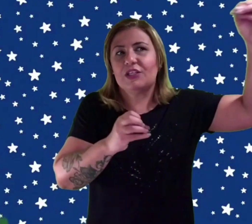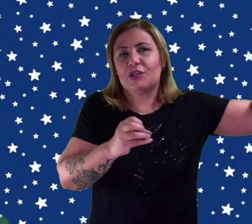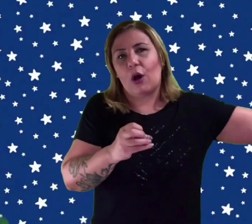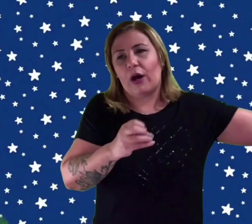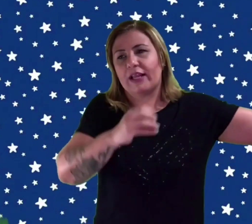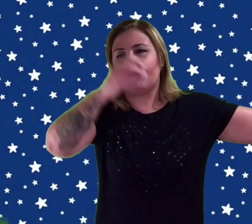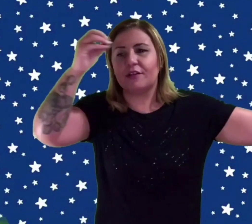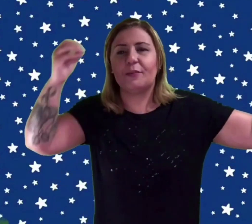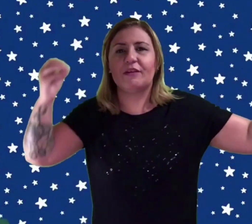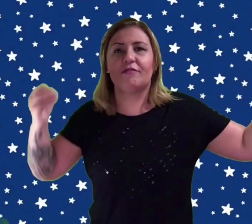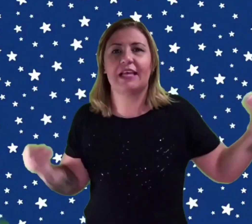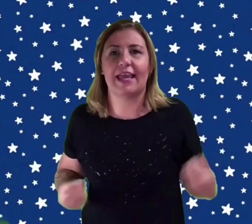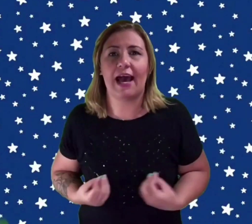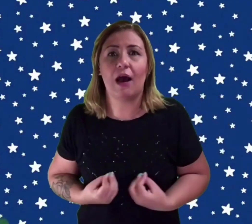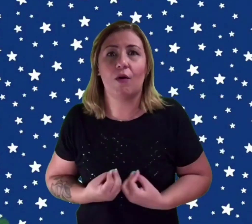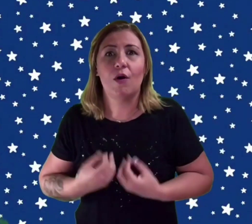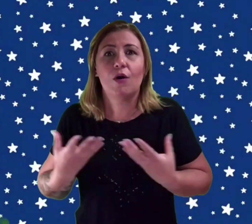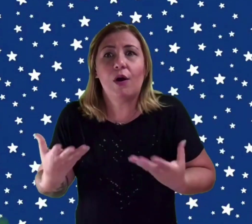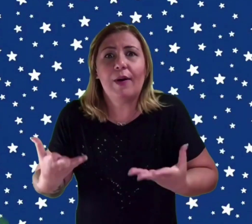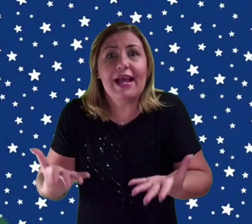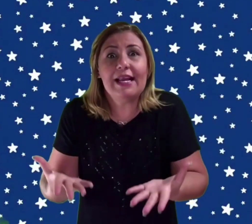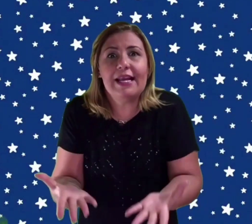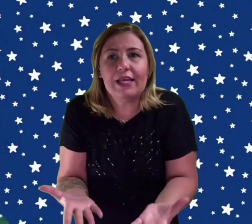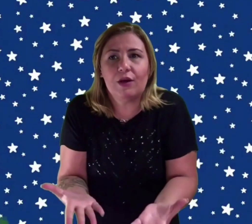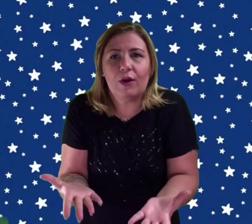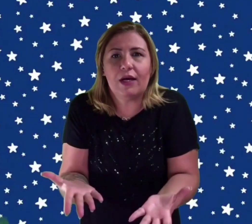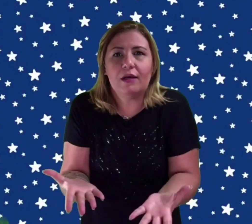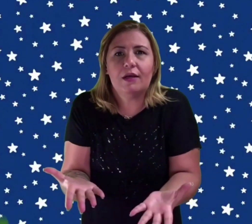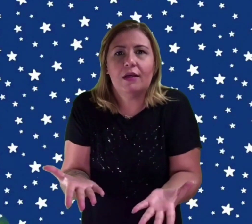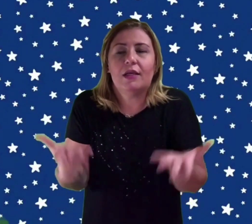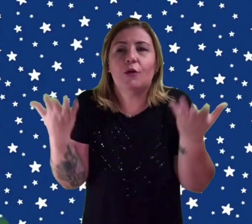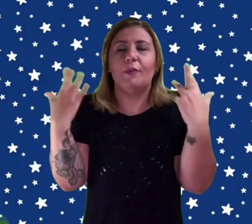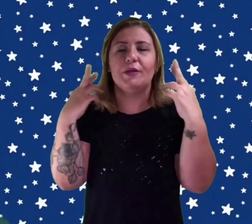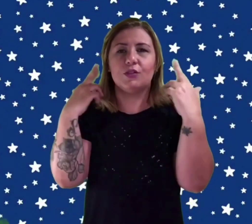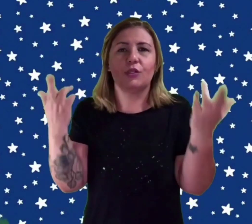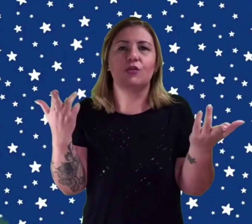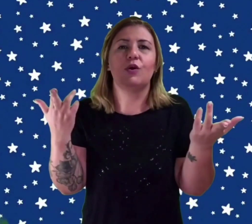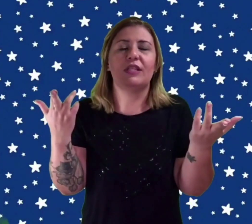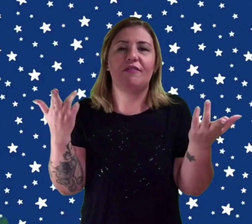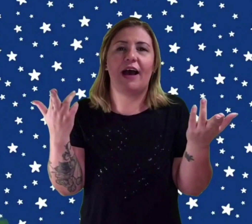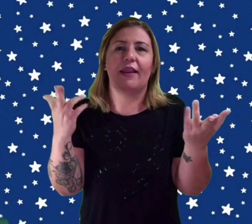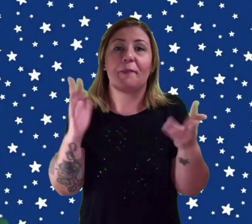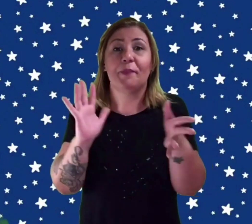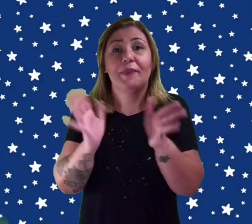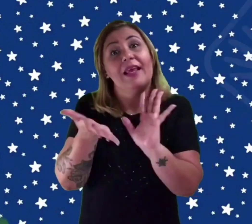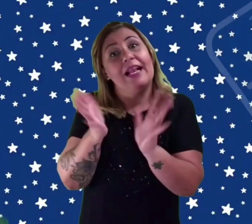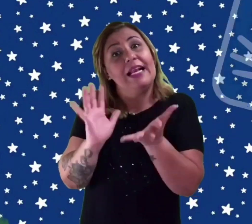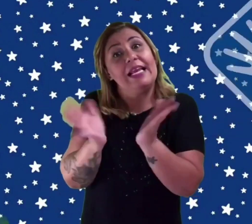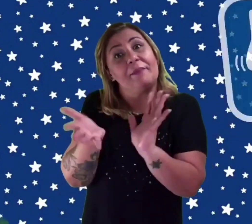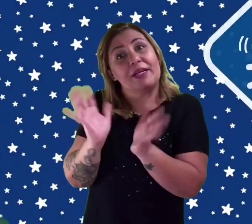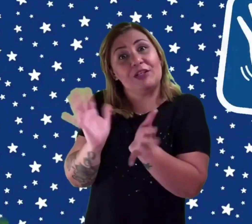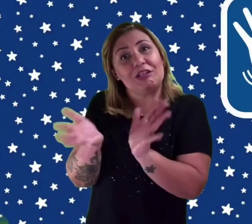da história e vindo para a vida real, qual é a língua que uma pessoa surda fala? Libras.